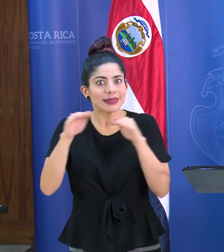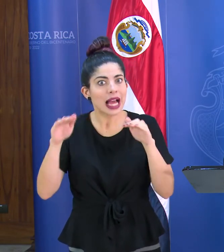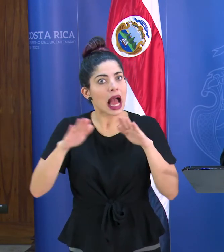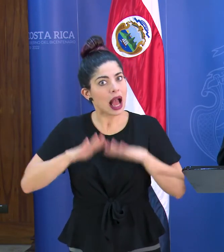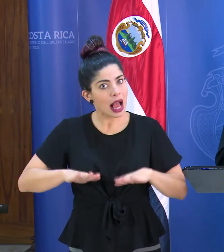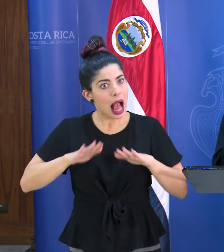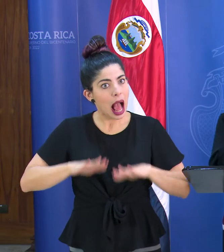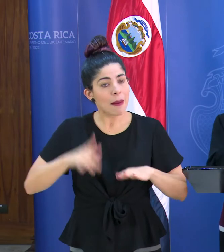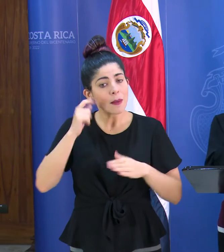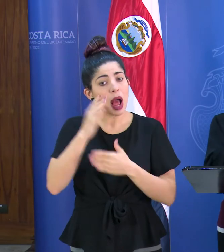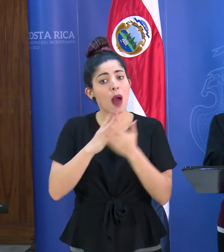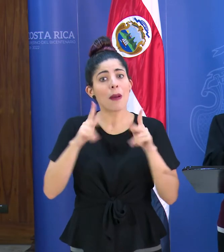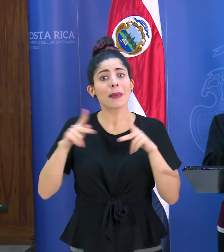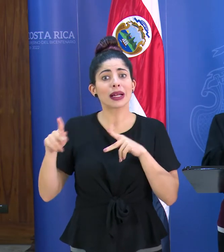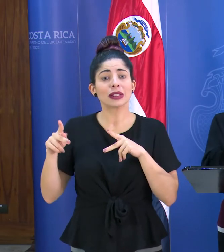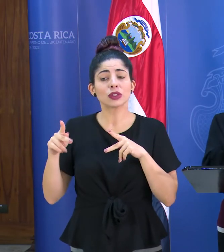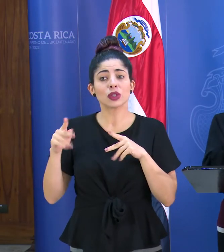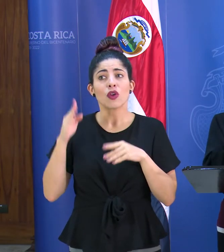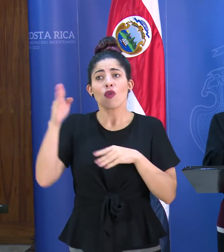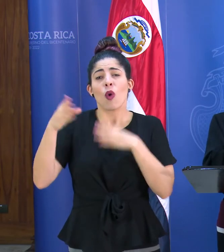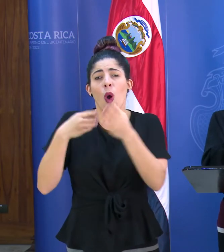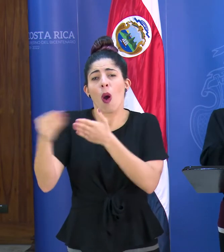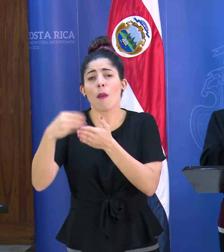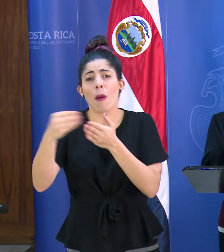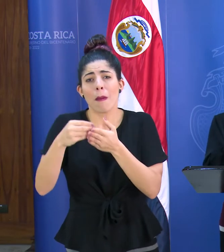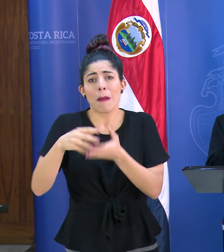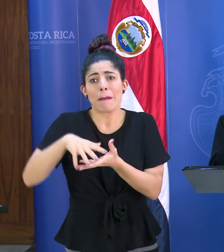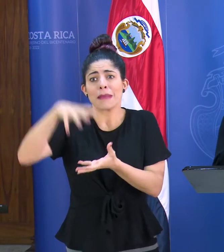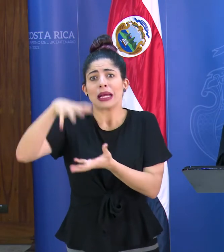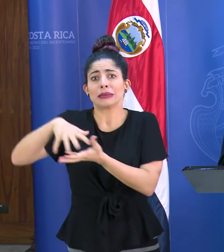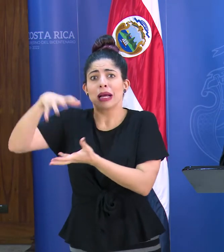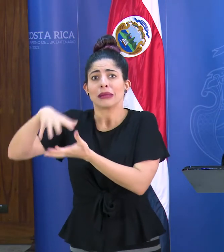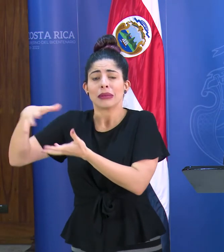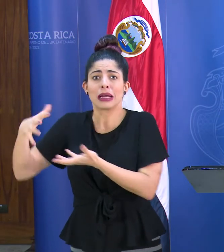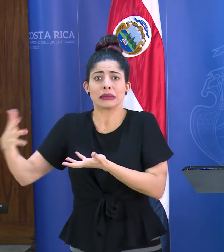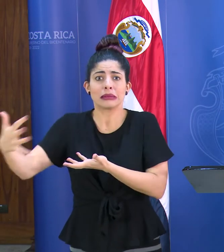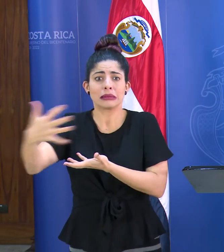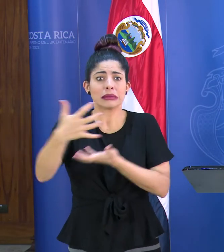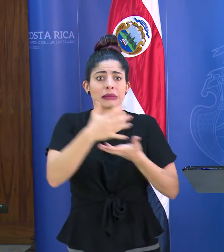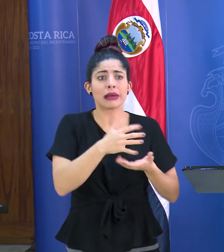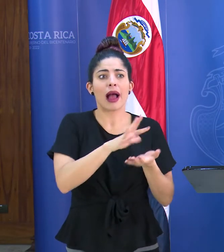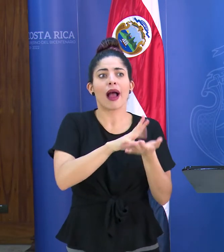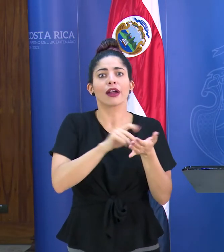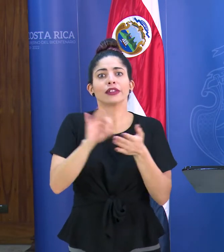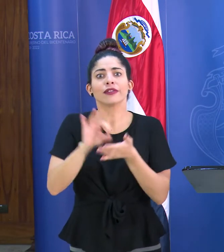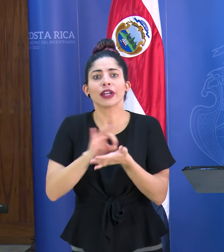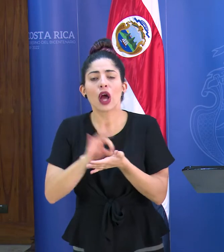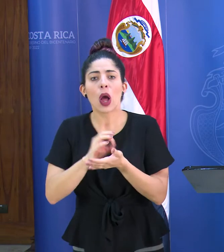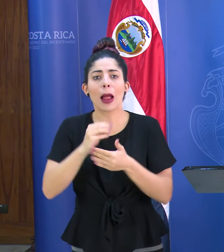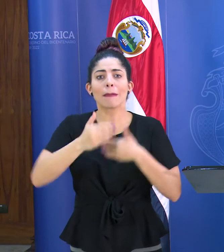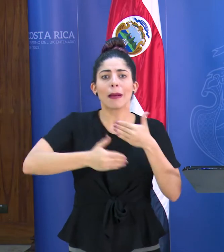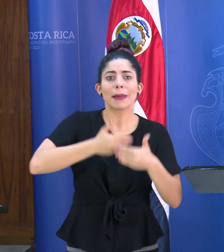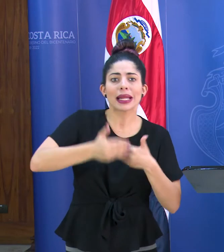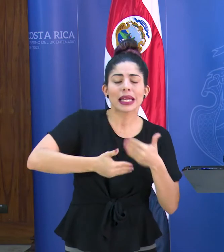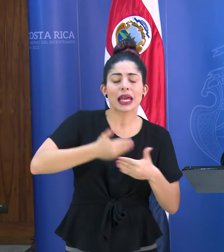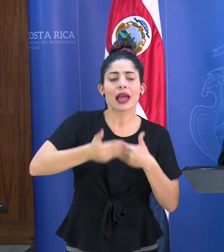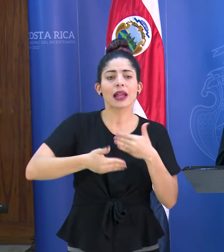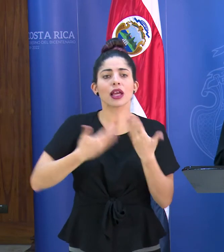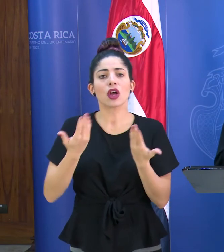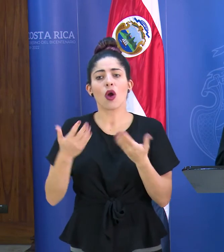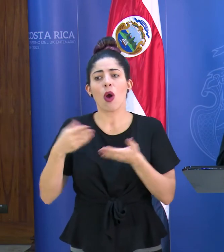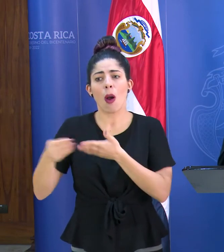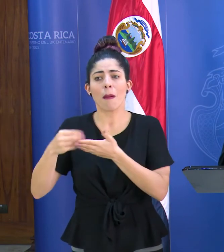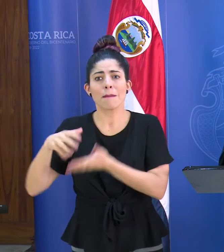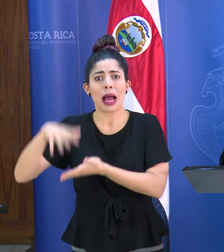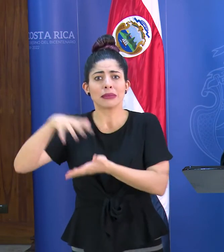pertinente porque la gente tal vez se ha dedicado a comprar un poco más de abarrotes, arroz, vijoles, papel higiénico y